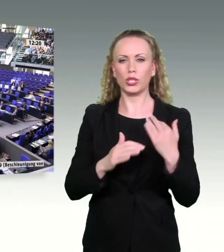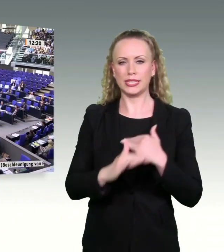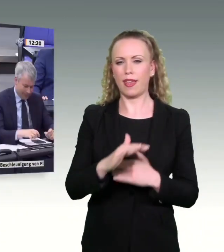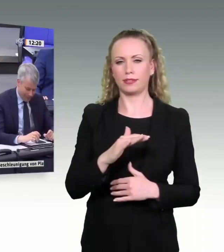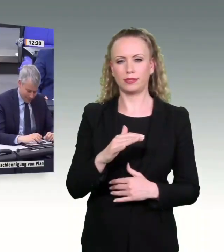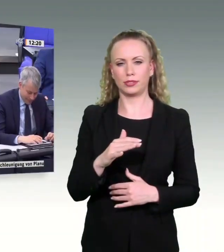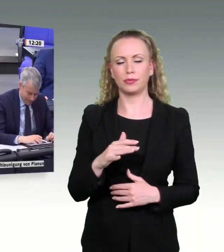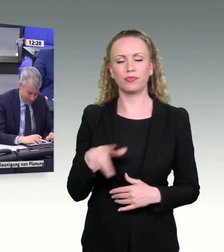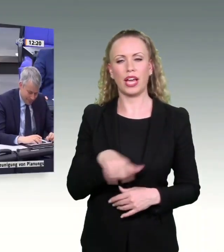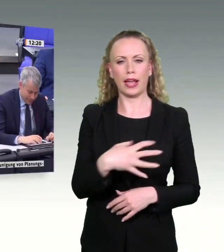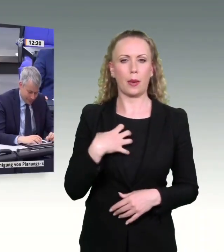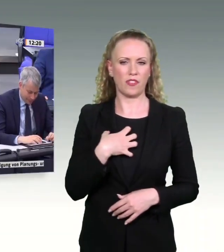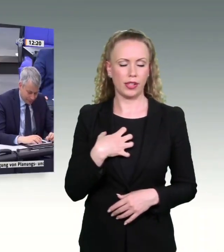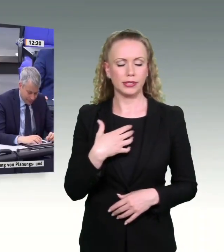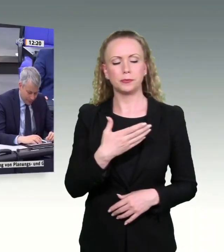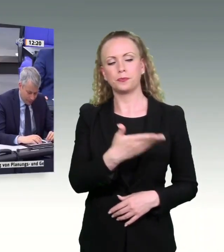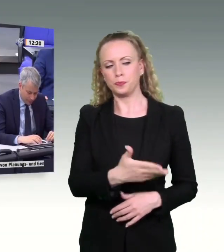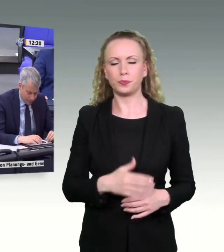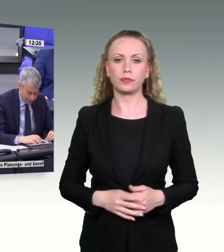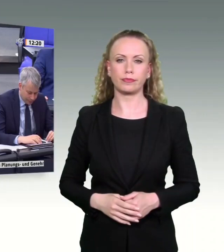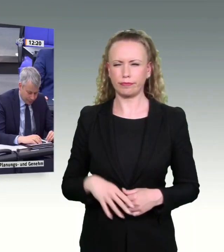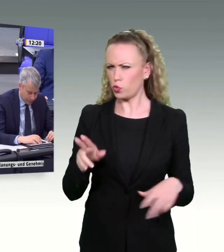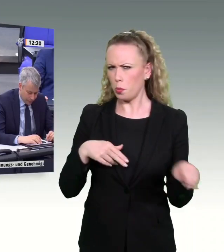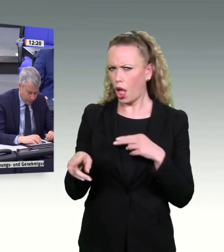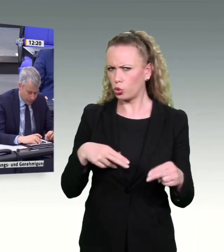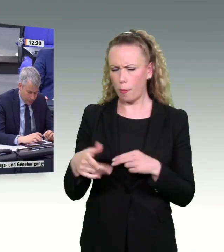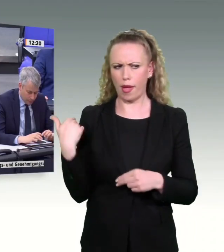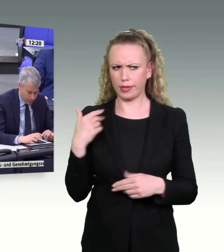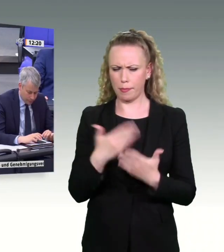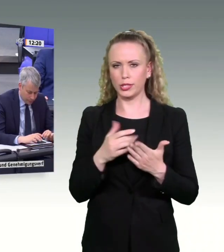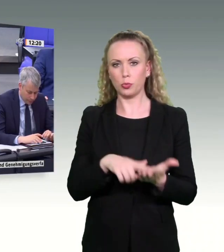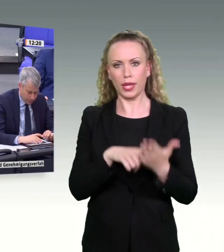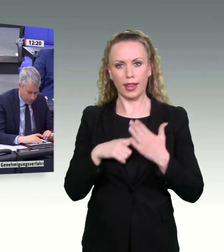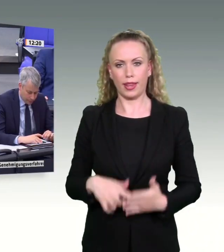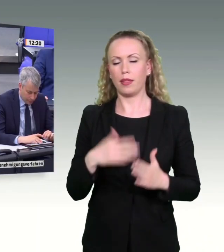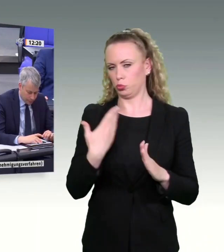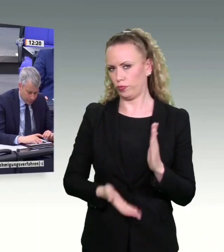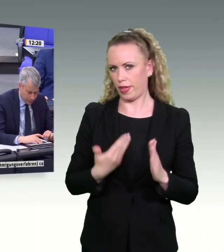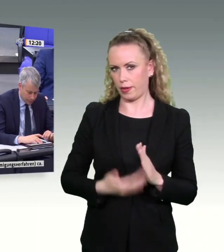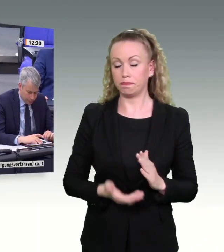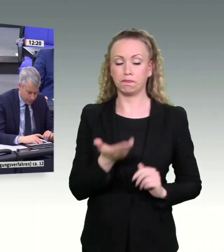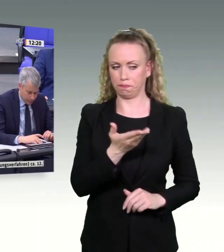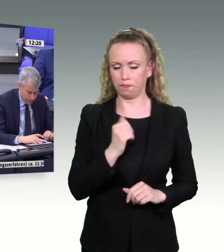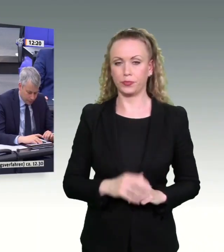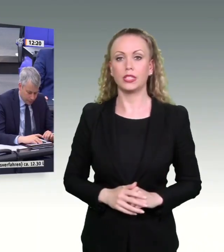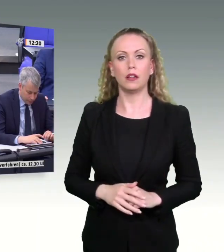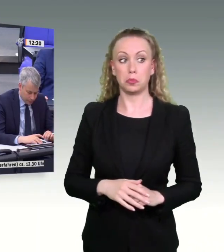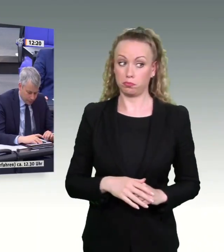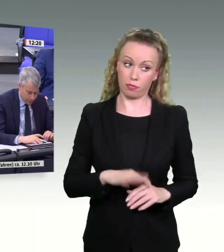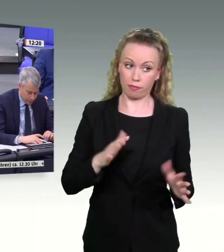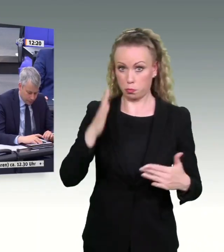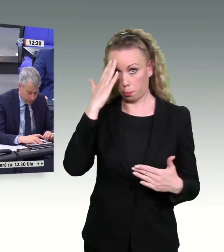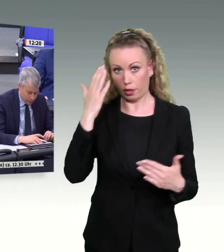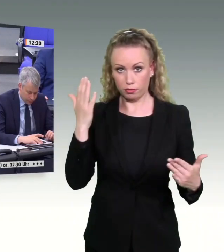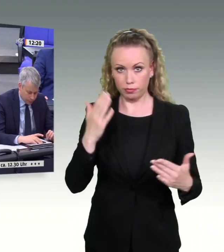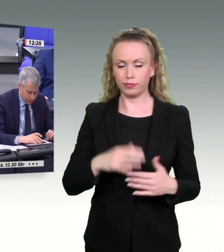bei den Autobahnen hier so ein bisschen beschwert haben, Ihnen ist ja sicherlich bekannt, dass die Autobahnen erst mit